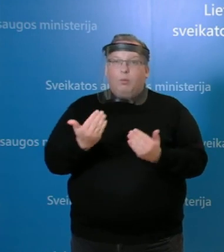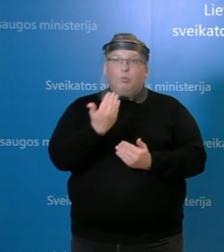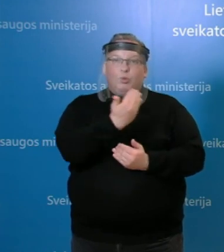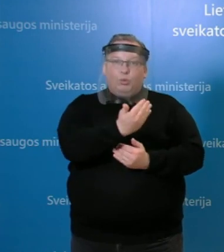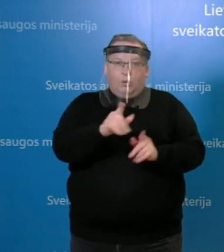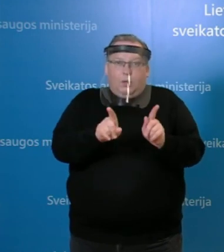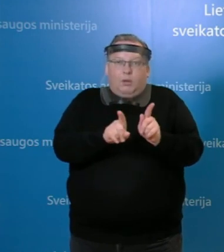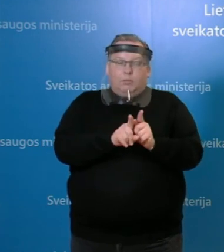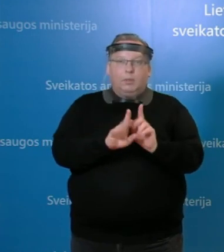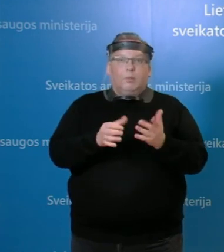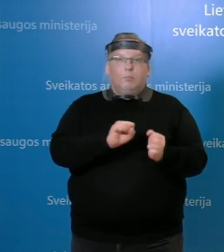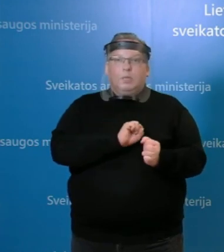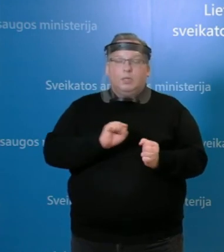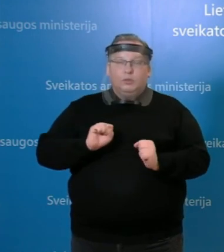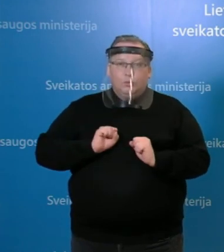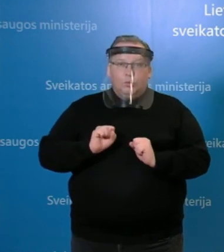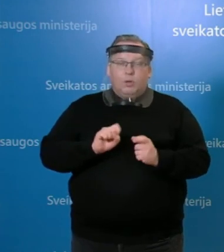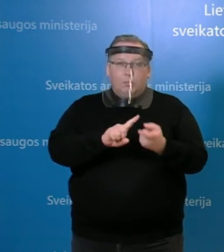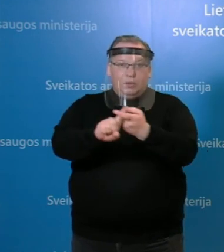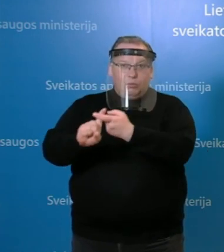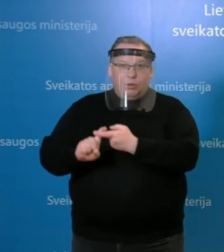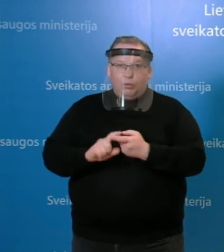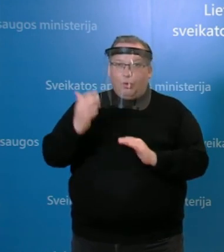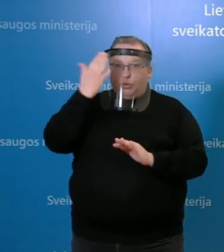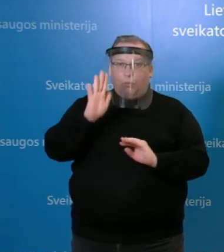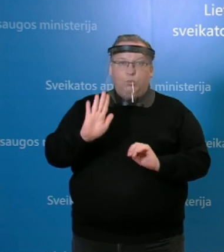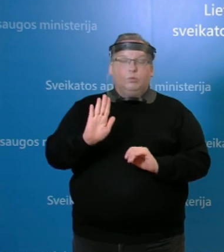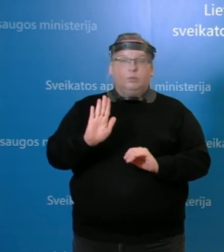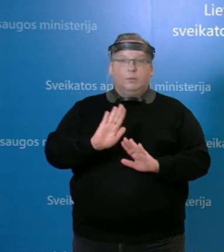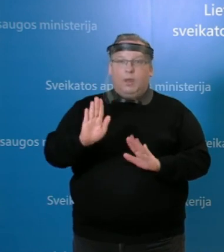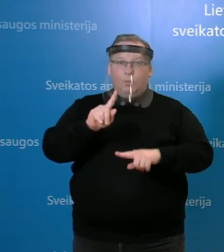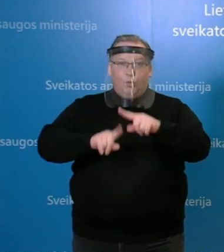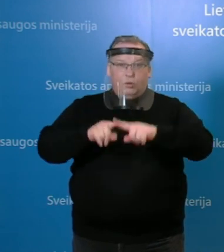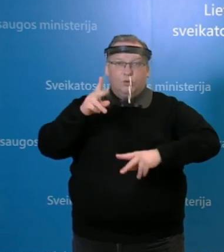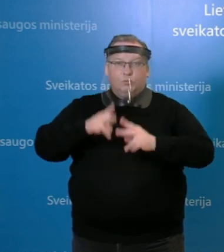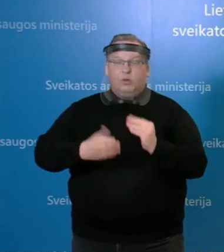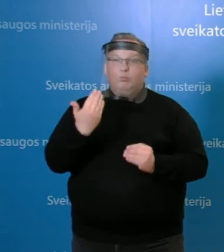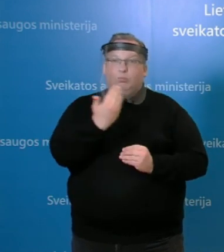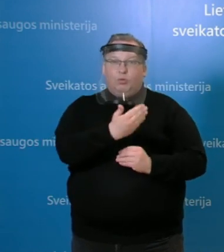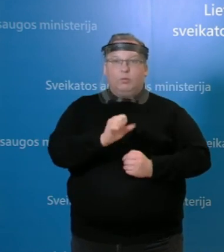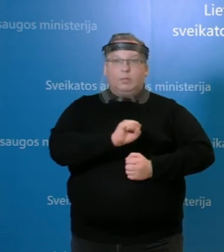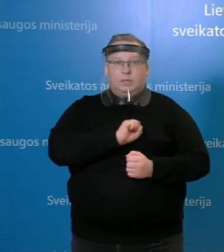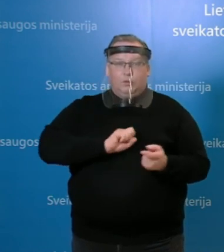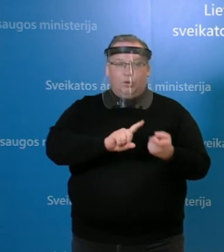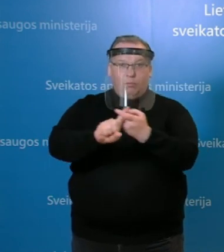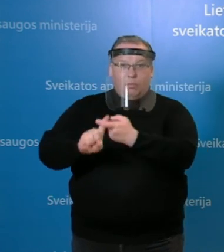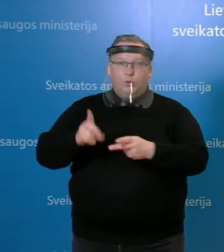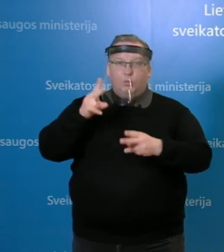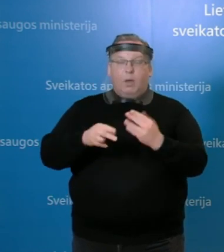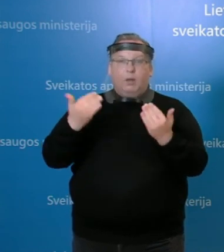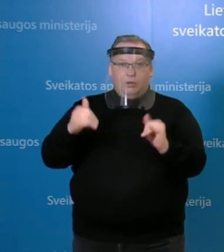epidemiologų nuomonė yra, nes Kvernelis sakė, kad tai bus ne politinis sprendimas, o epidemiologai nutarsi. Ar jau